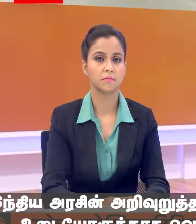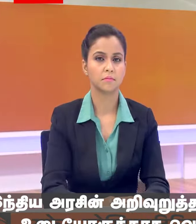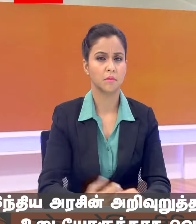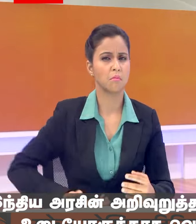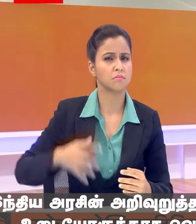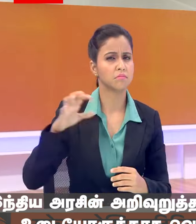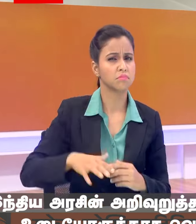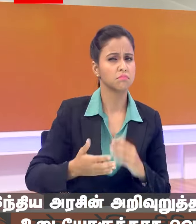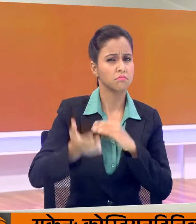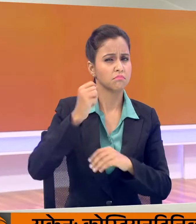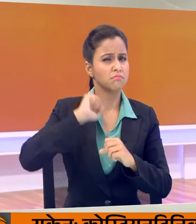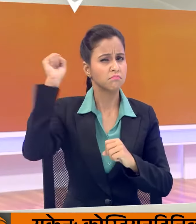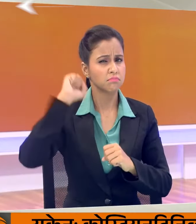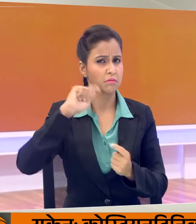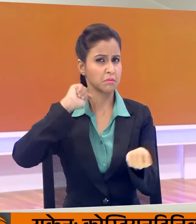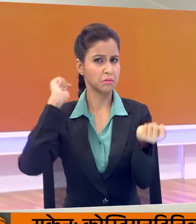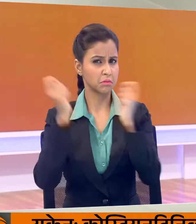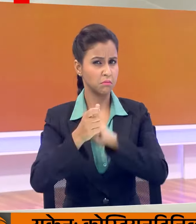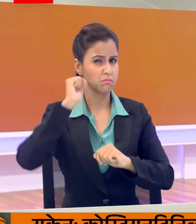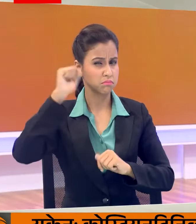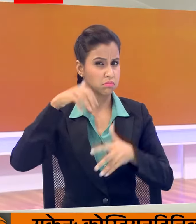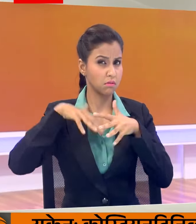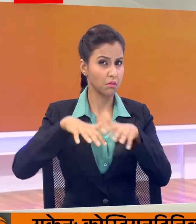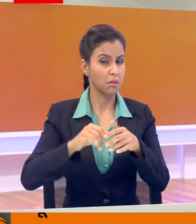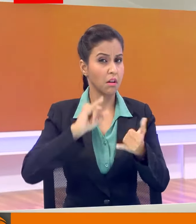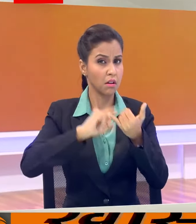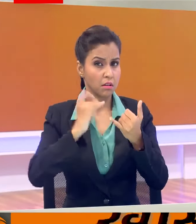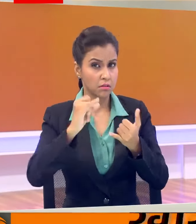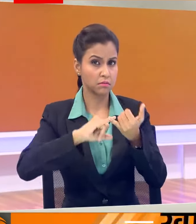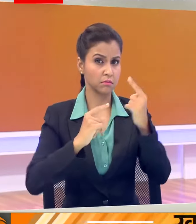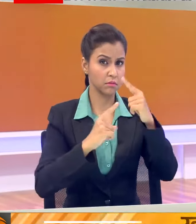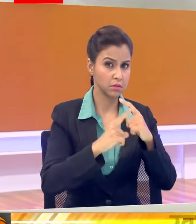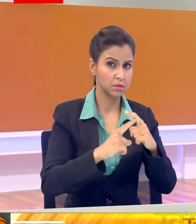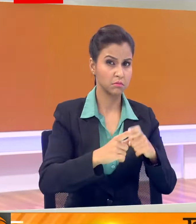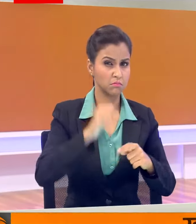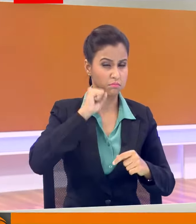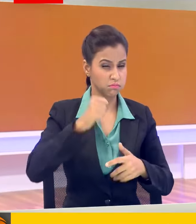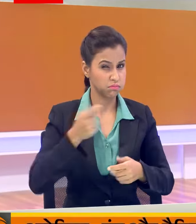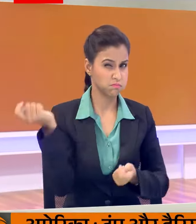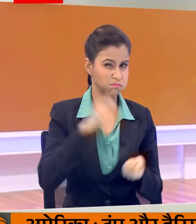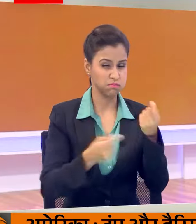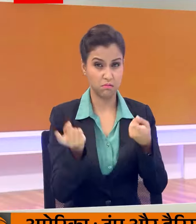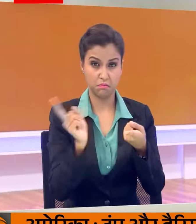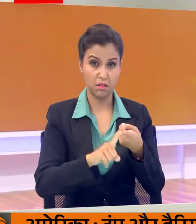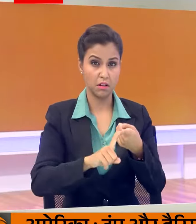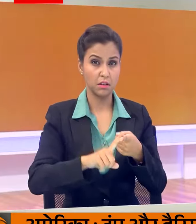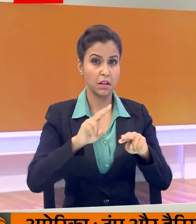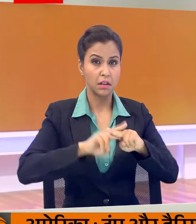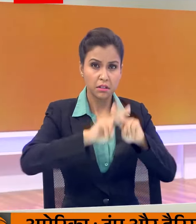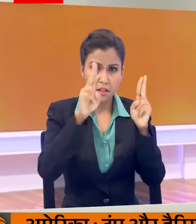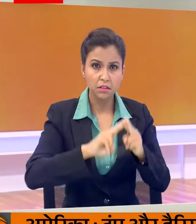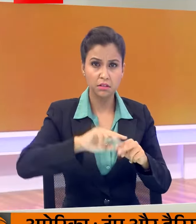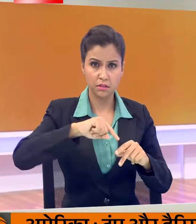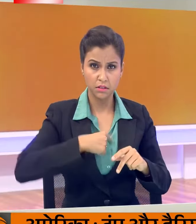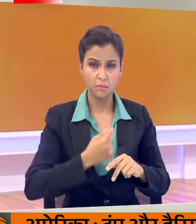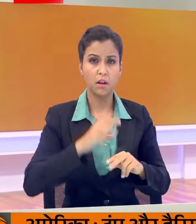बांगलादेश में सत्ता परिवर्तन के लिए हो रहे आंदोलोनों में अल्पसंखिक समुदायों के साथ हो रही हिंसा पर राश्ट्ये स्वैम सेवक संग